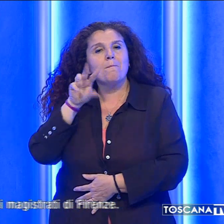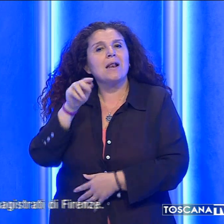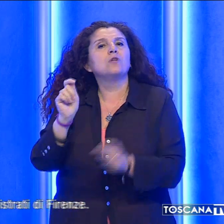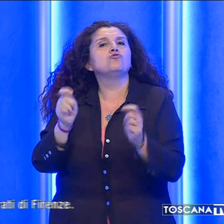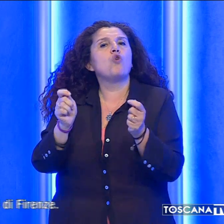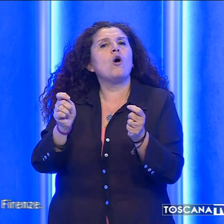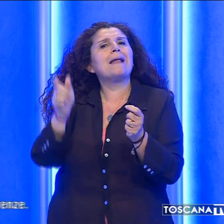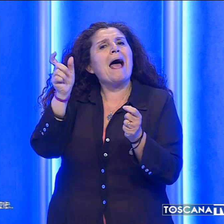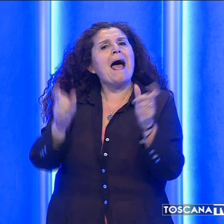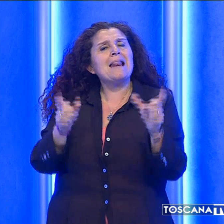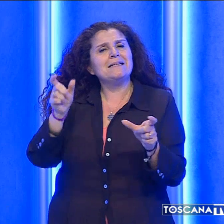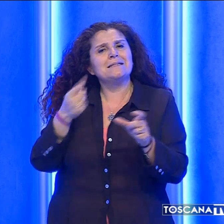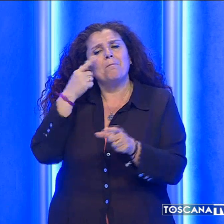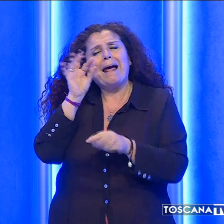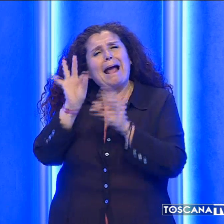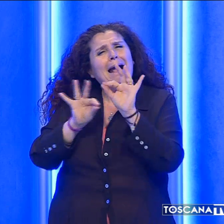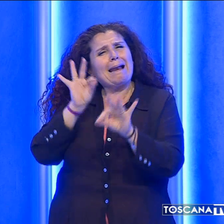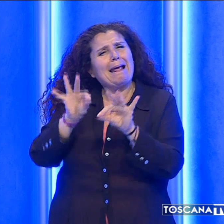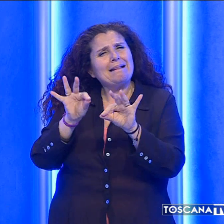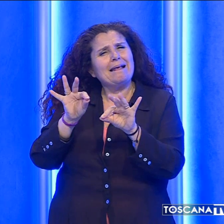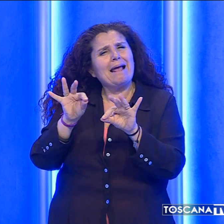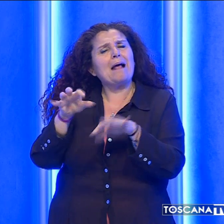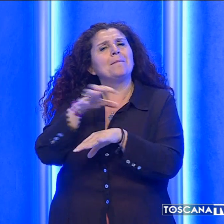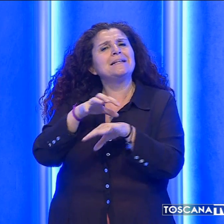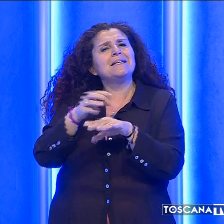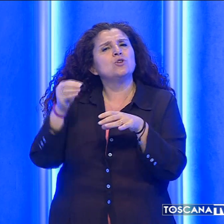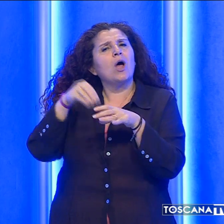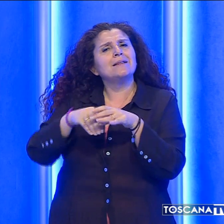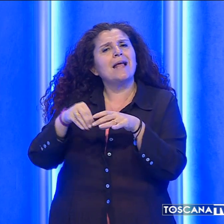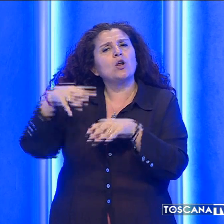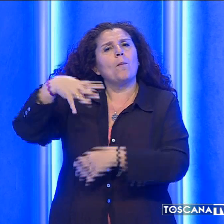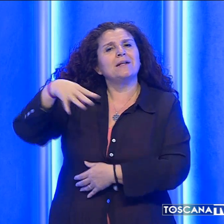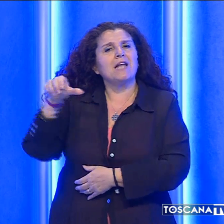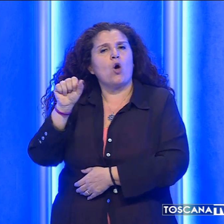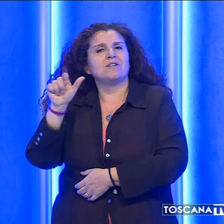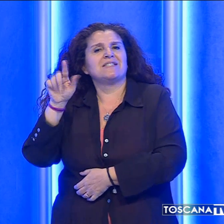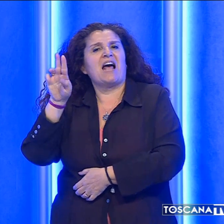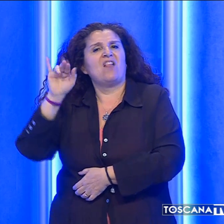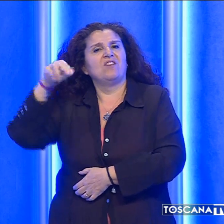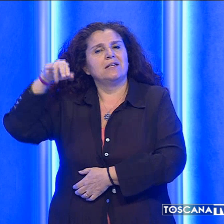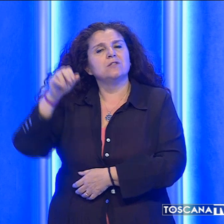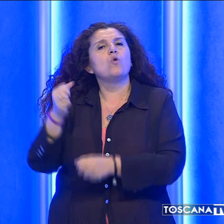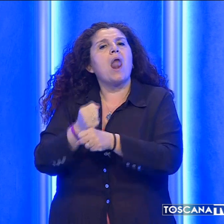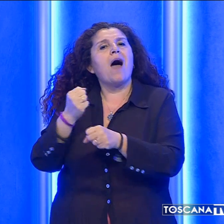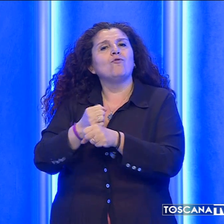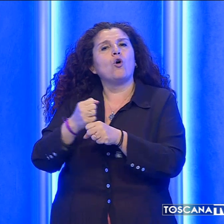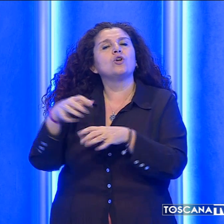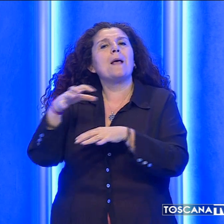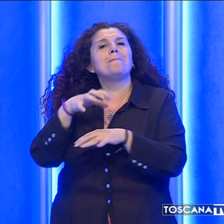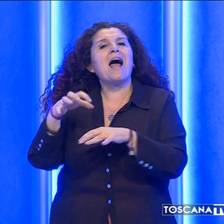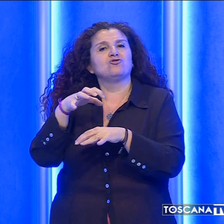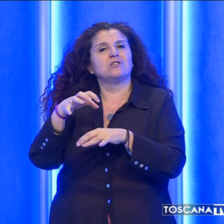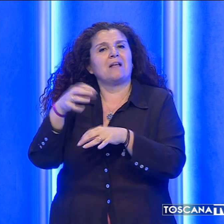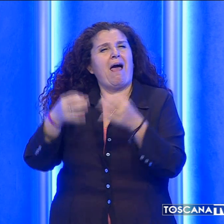giornalisti in merito alle critiche del ministro dell'Interno Matteo Salvini sull'operato dei magistrati di